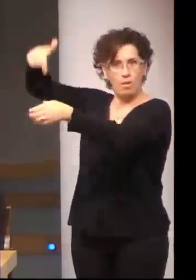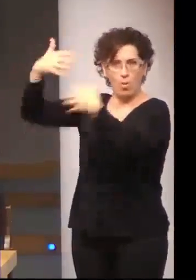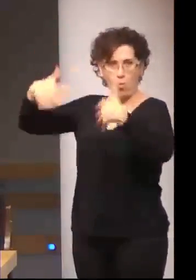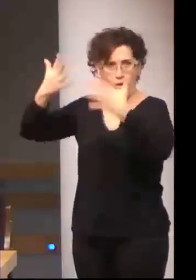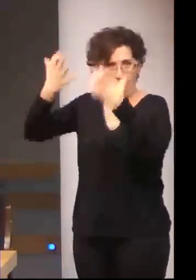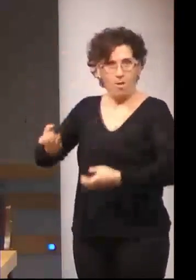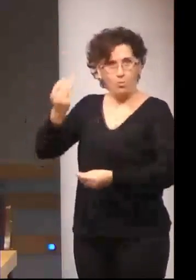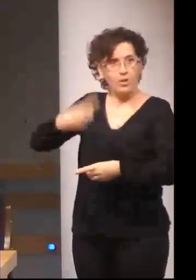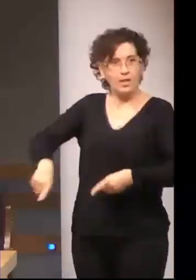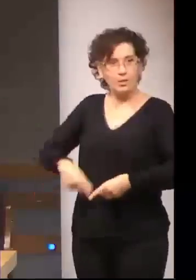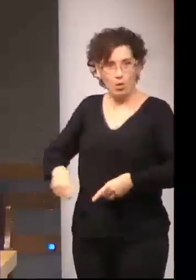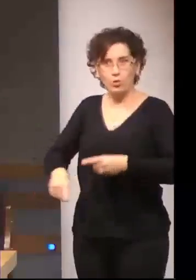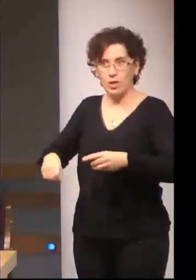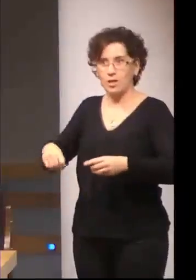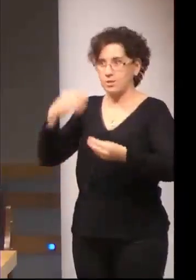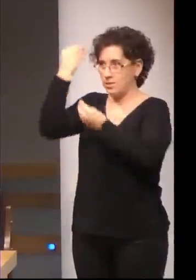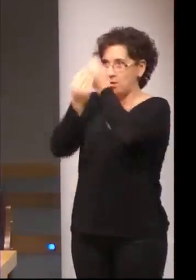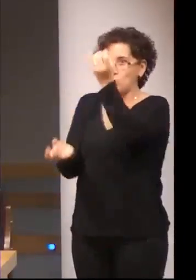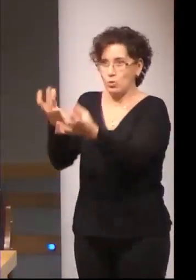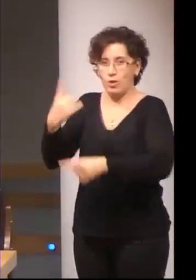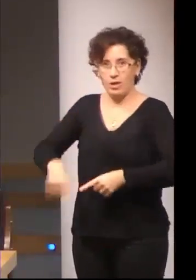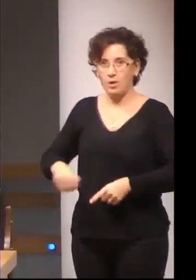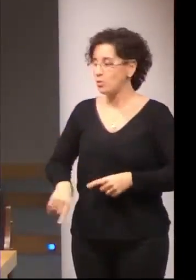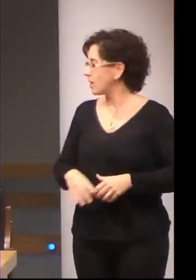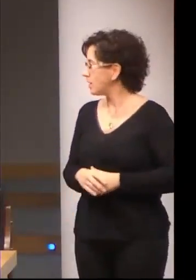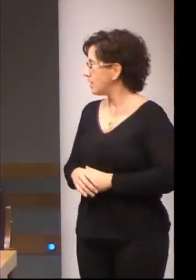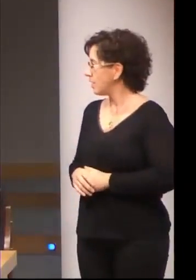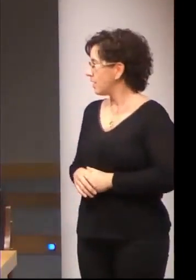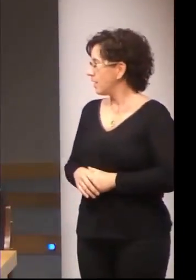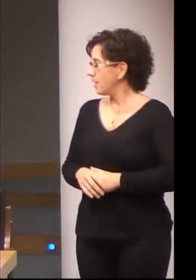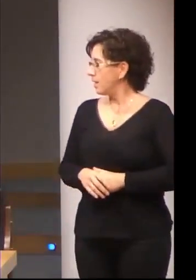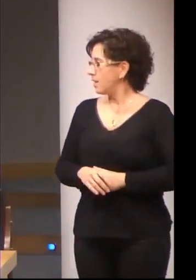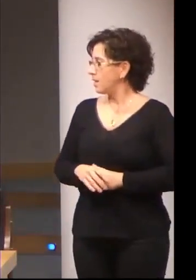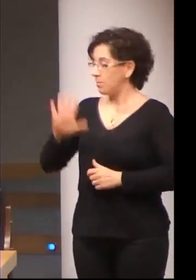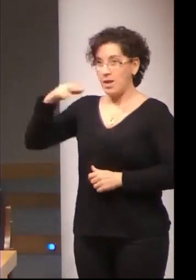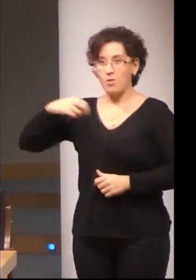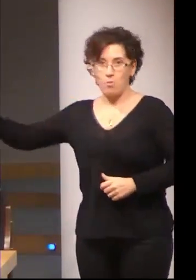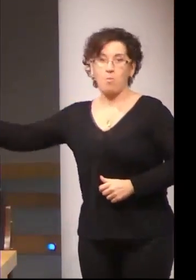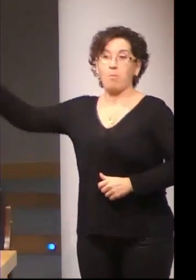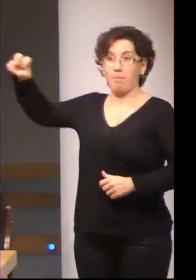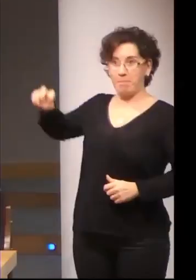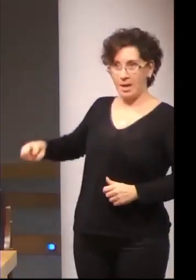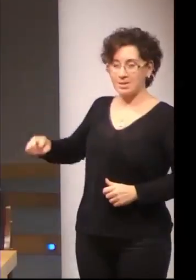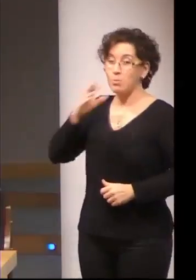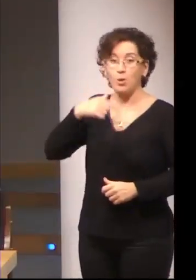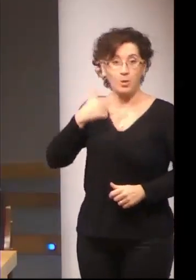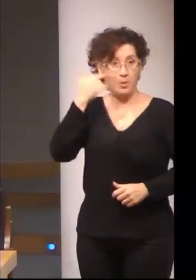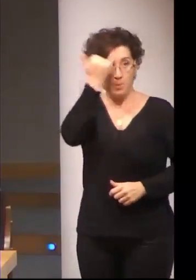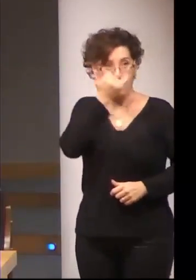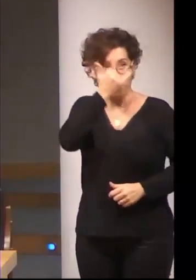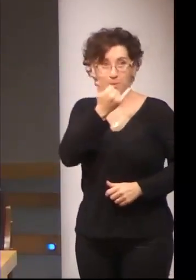renunciamos a lo que podemos plantearnos. Me voy a poner más acá, porque no veo bien, necesito adaptaciones.